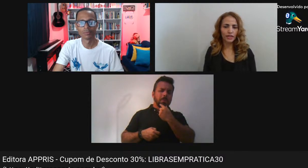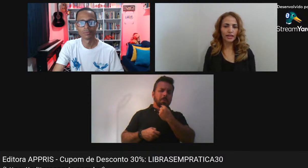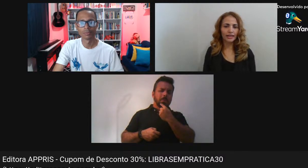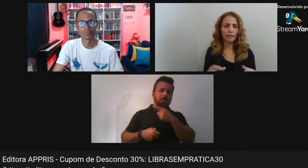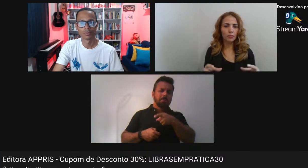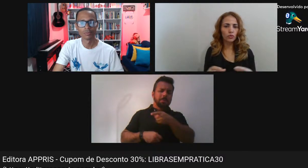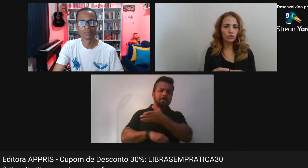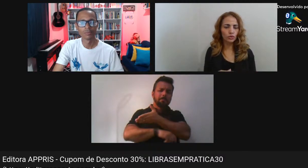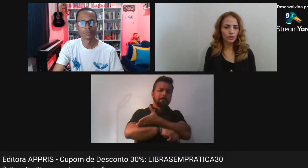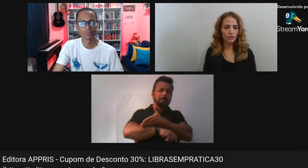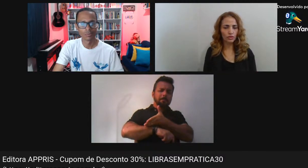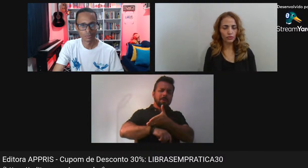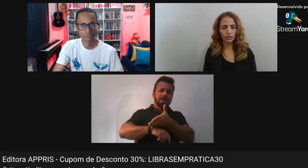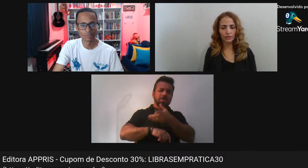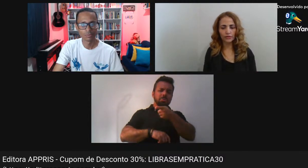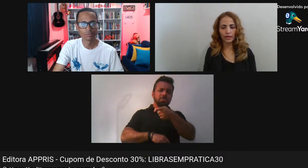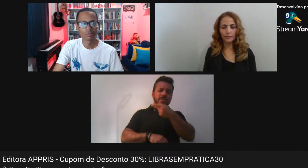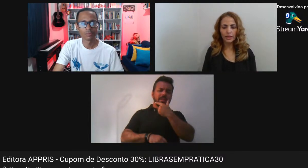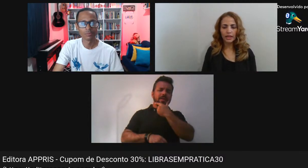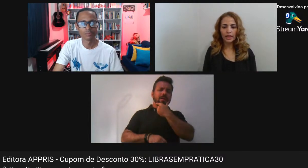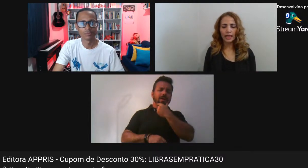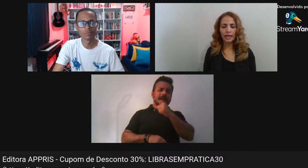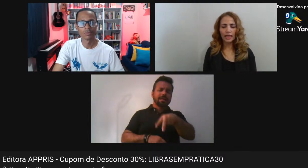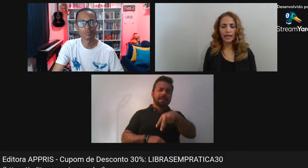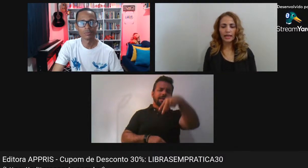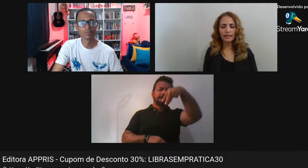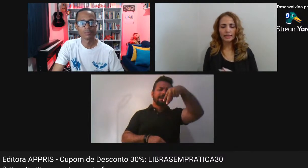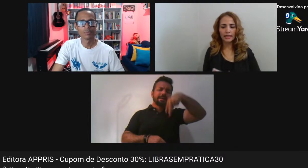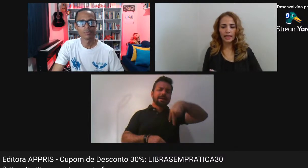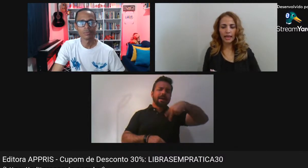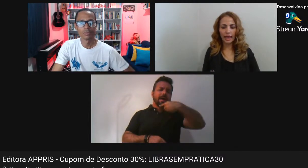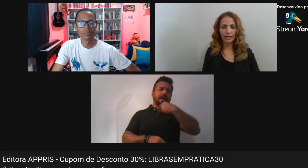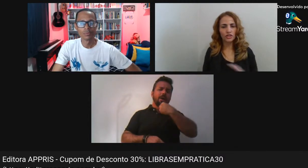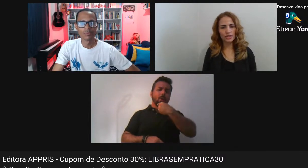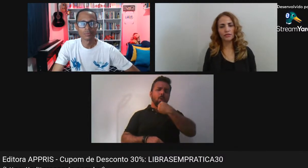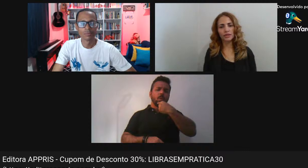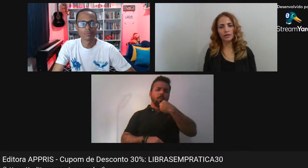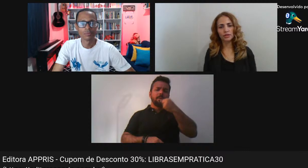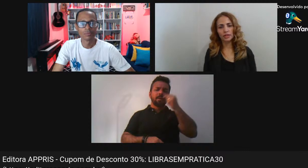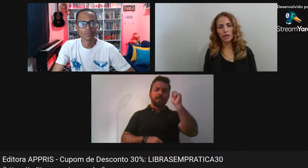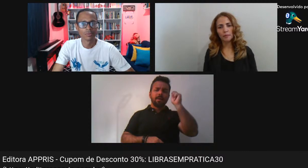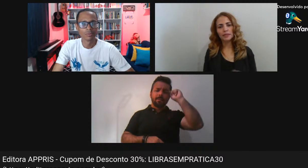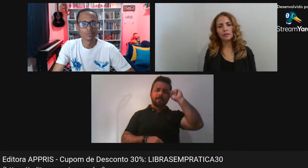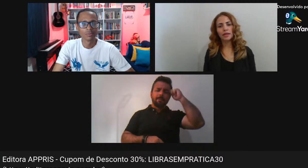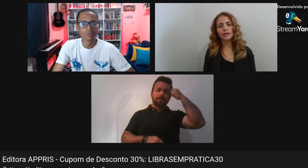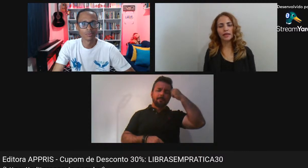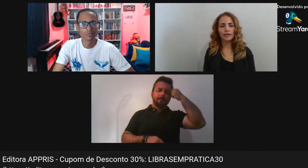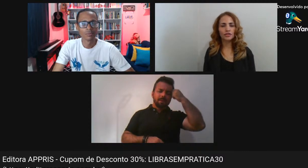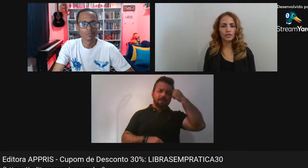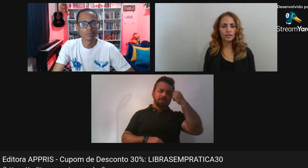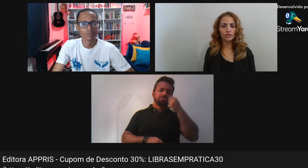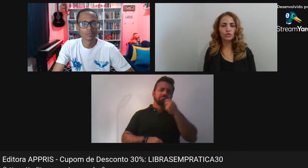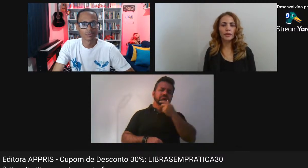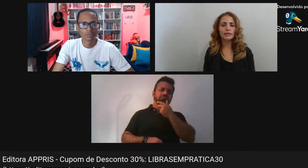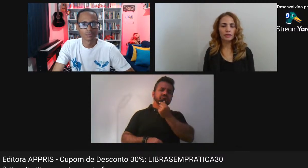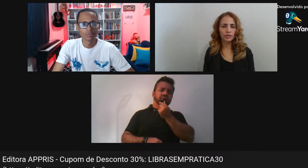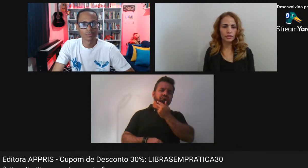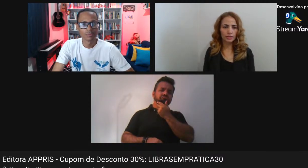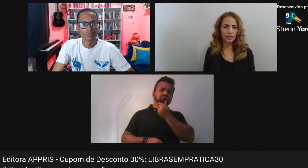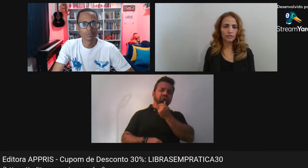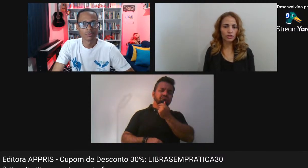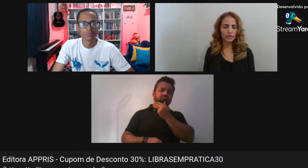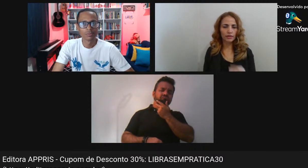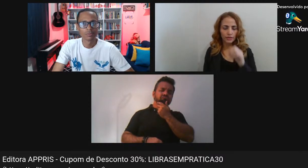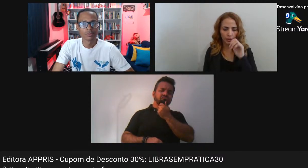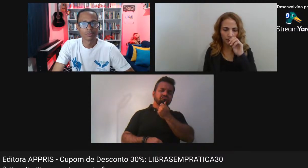uma fotografia Que retrata muito O contexto Que eu fotografei Que é de escravidão Sim Mas também Que é de superação